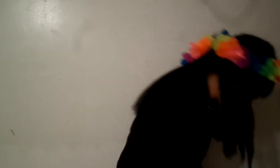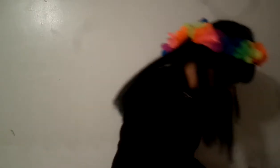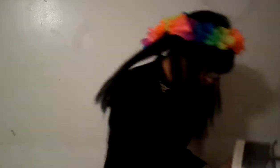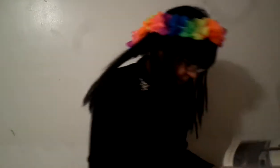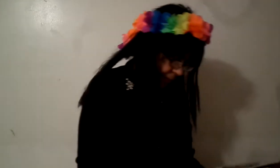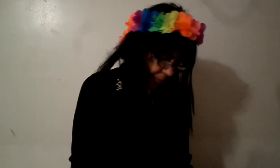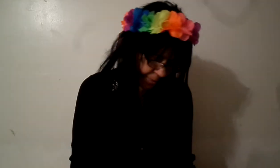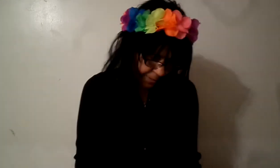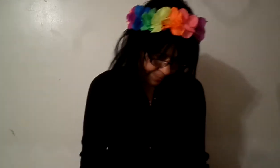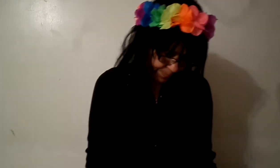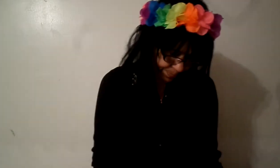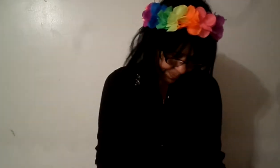evangelista